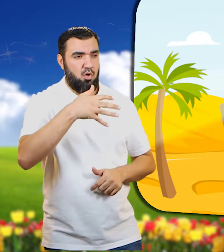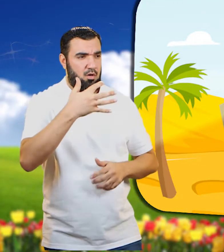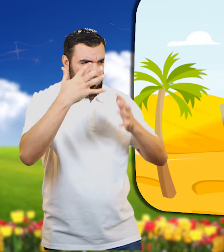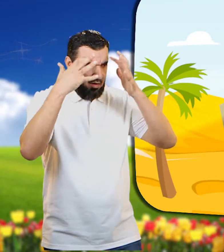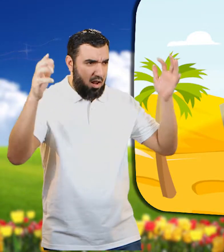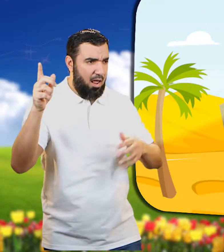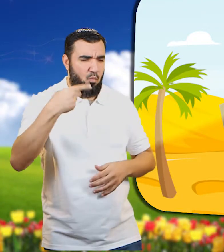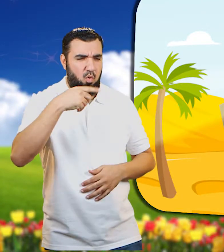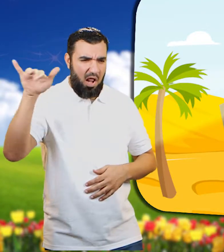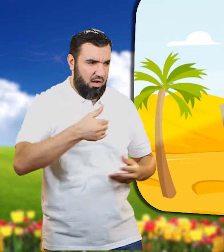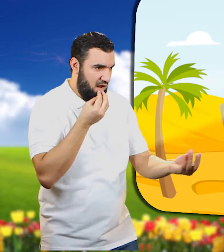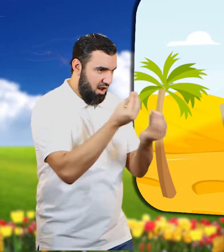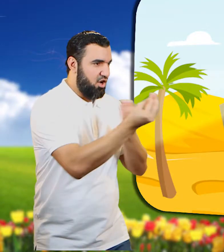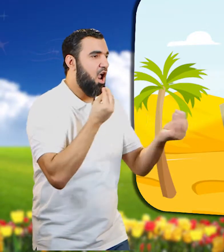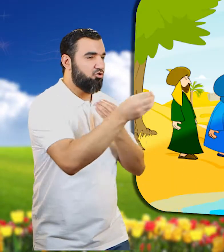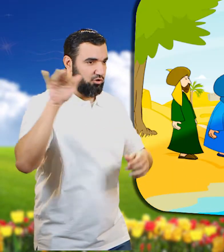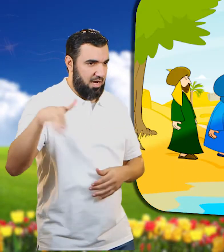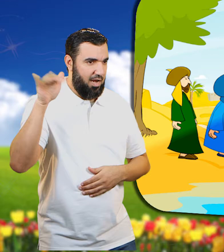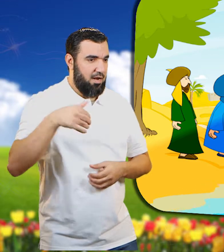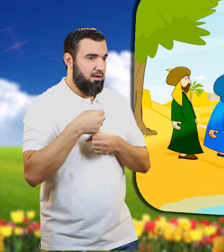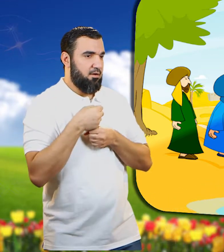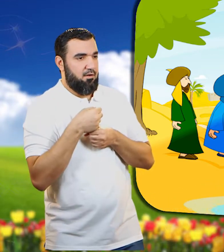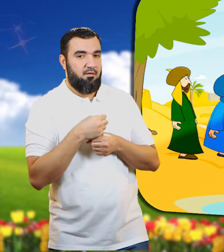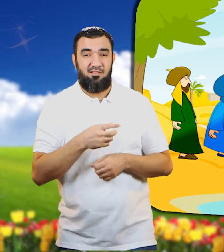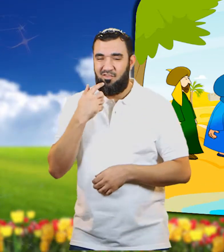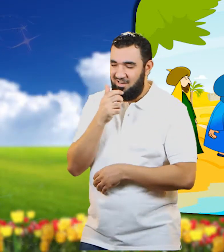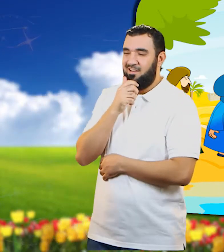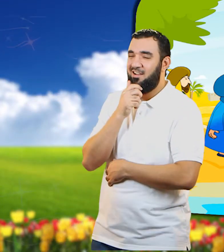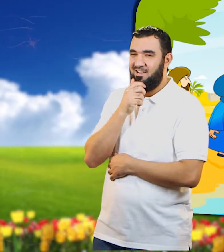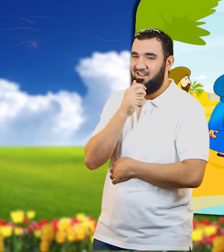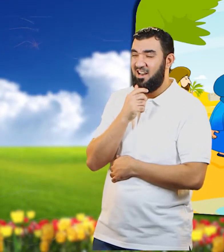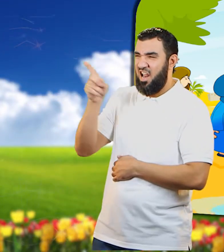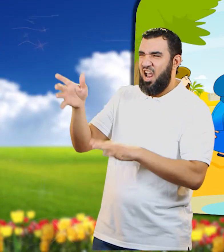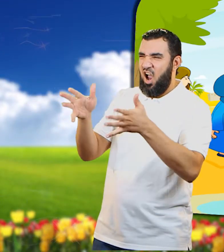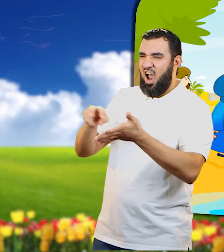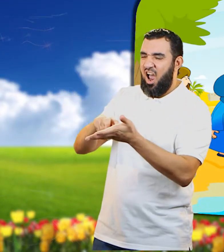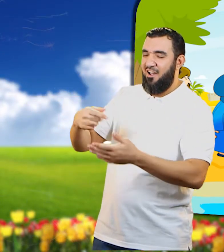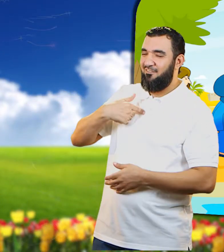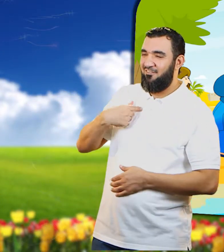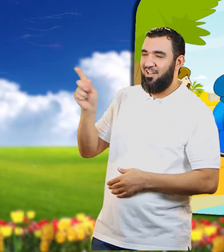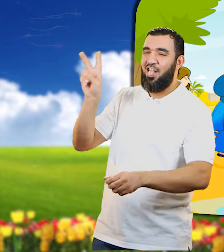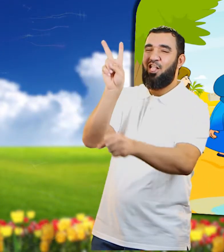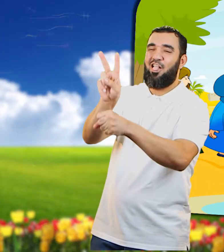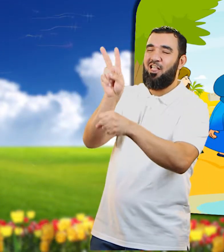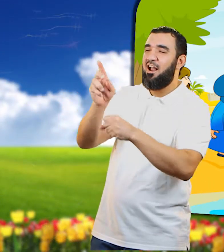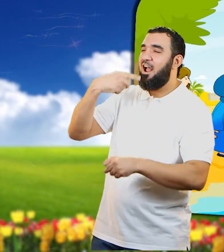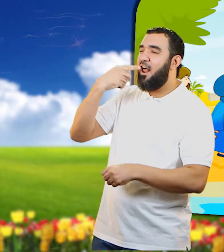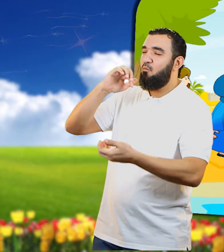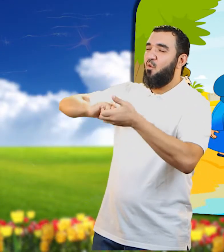لمناقشتك يبدو انه خاف مني وخدعكم بهذا الوعد وهرب